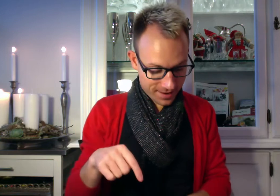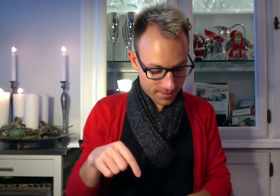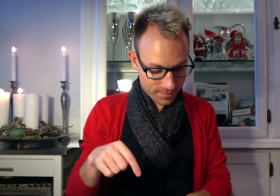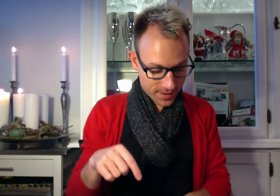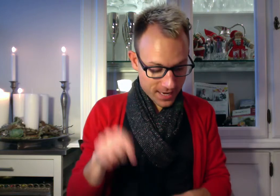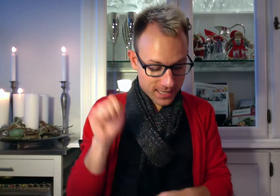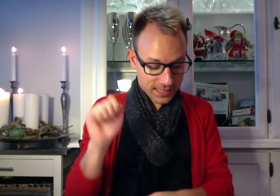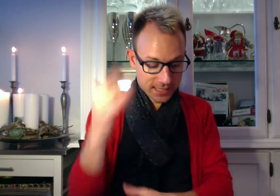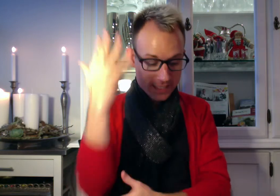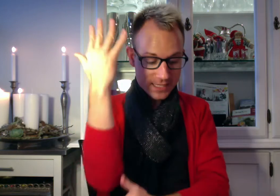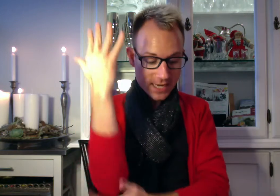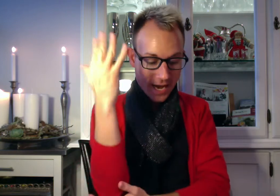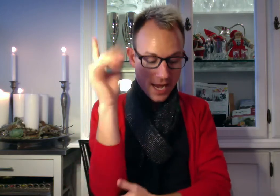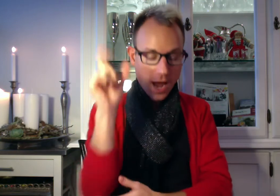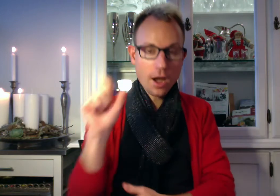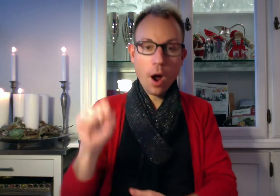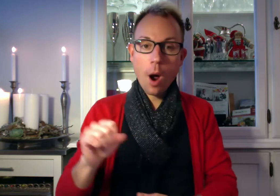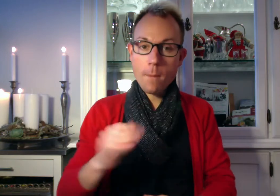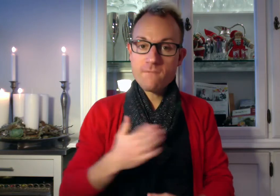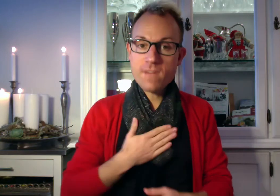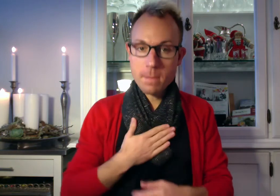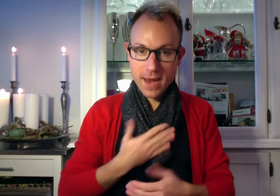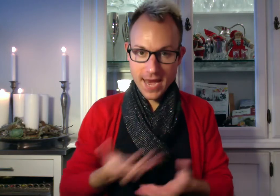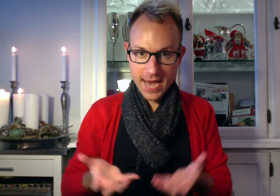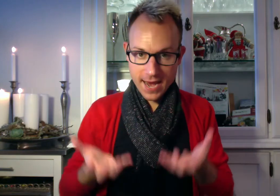Sidst træerne om bevæger.